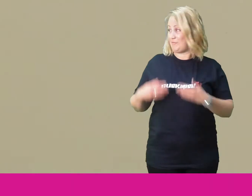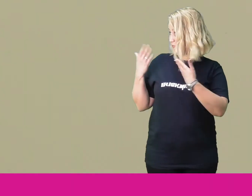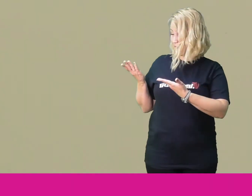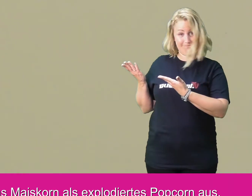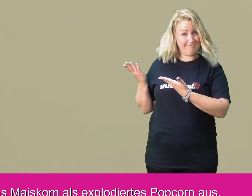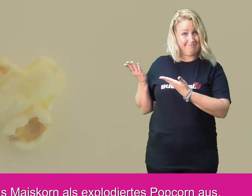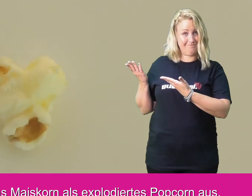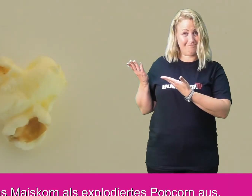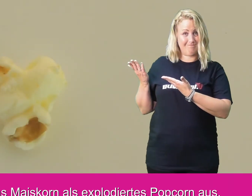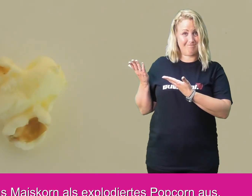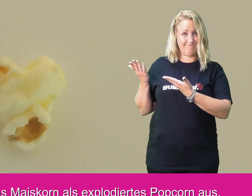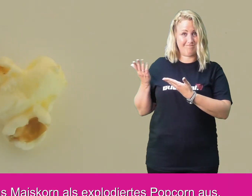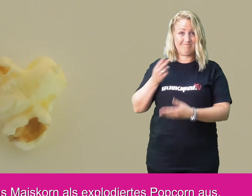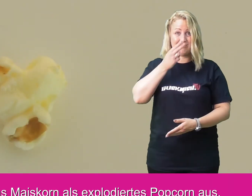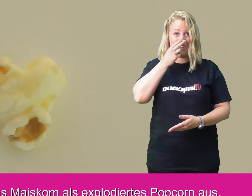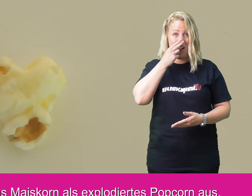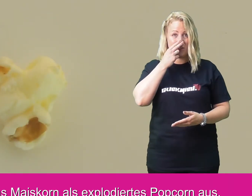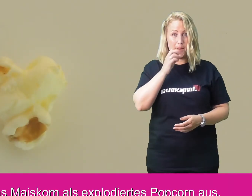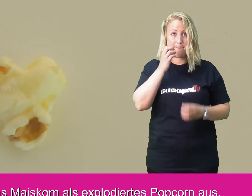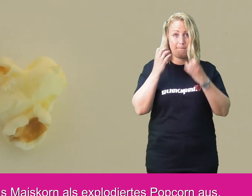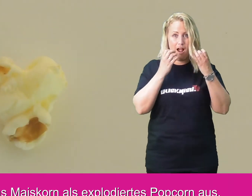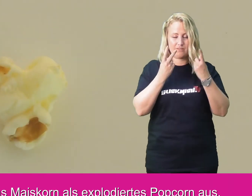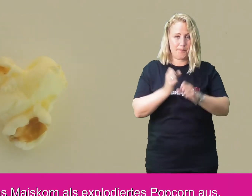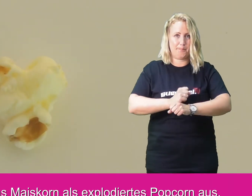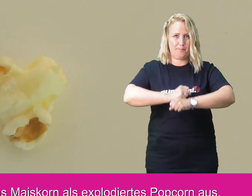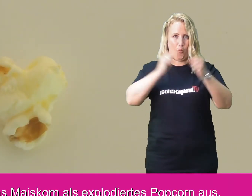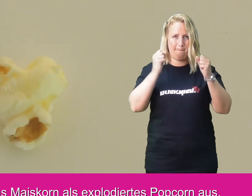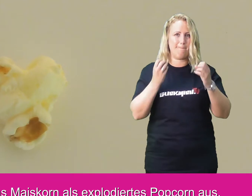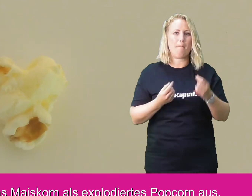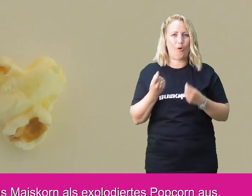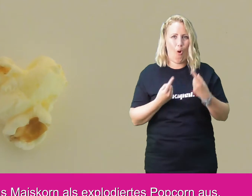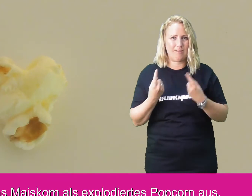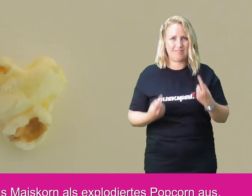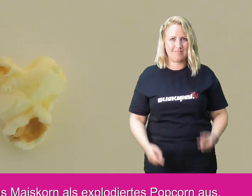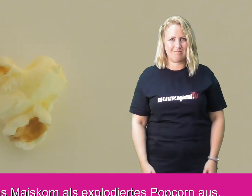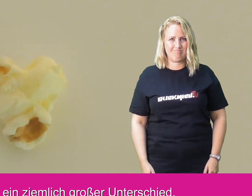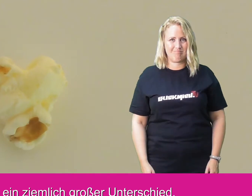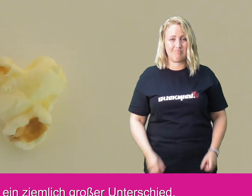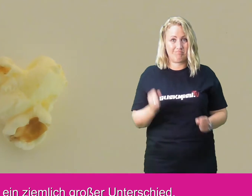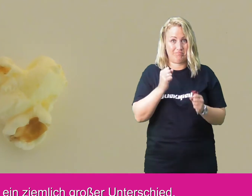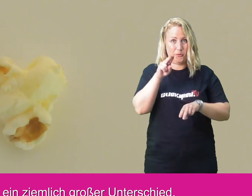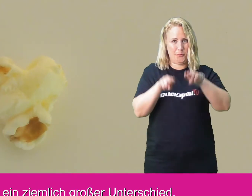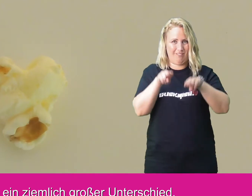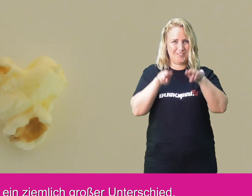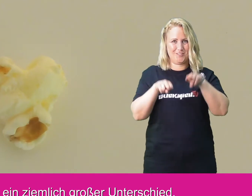Und so sieht das Maiskorn als explodiertes Popcorn aus. Das ist ein ziemlich großer Unterschied.